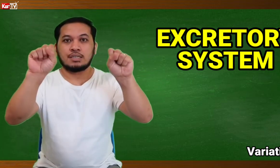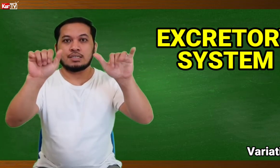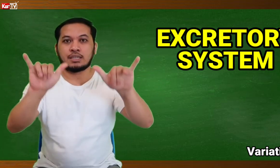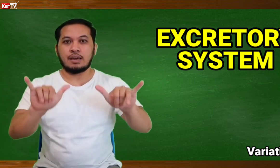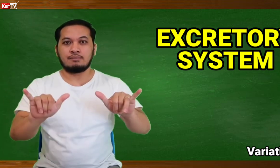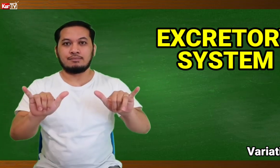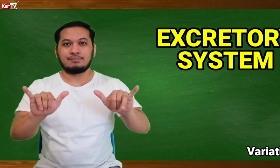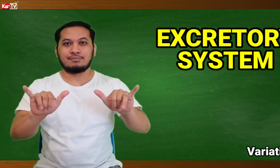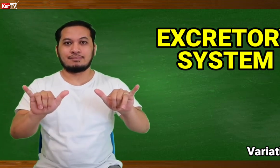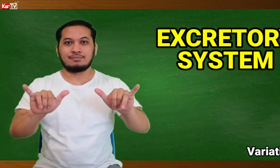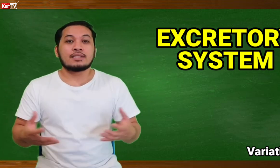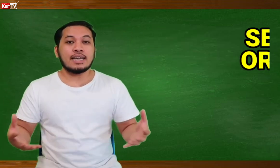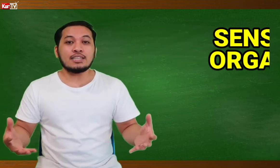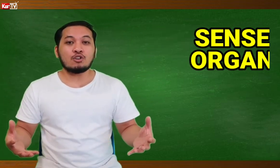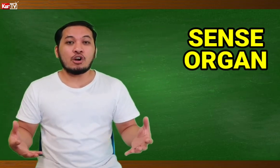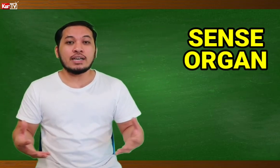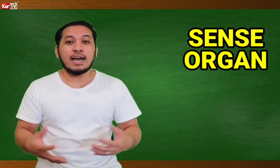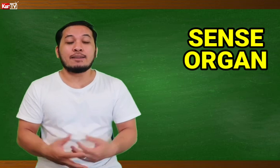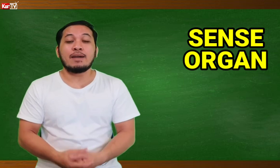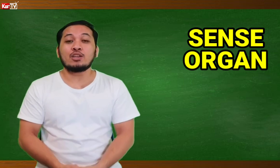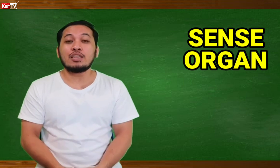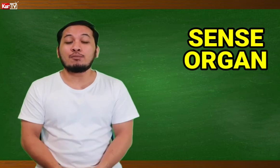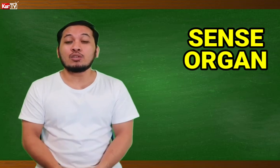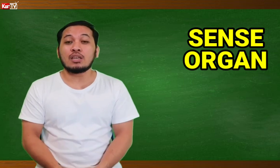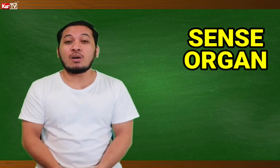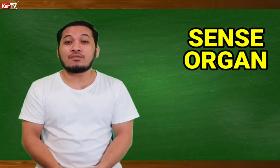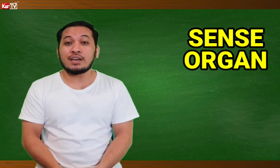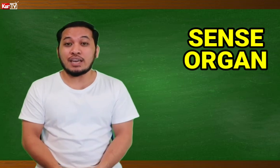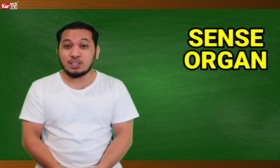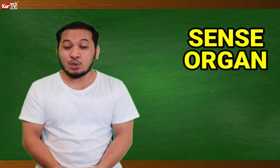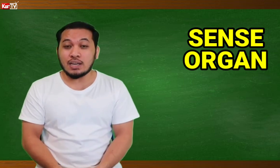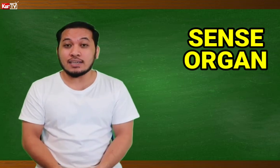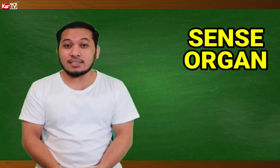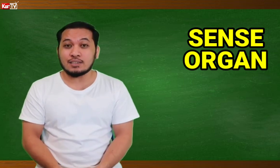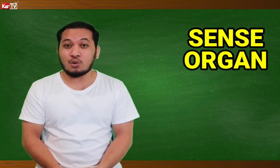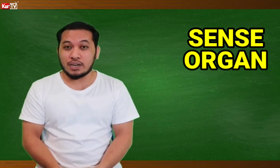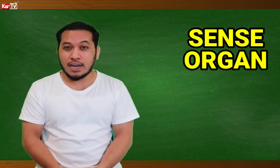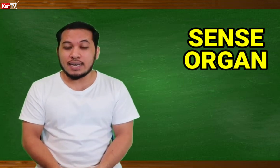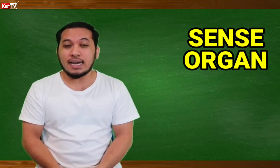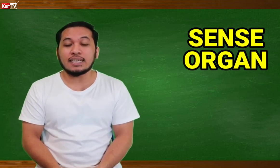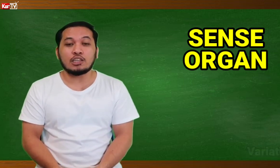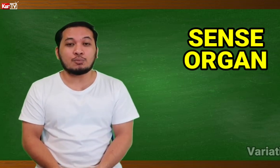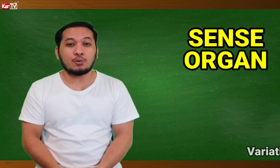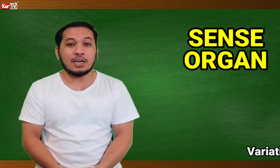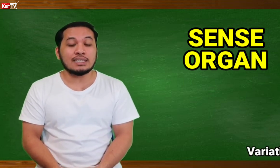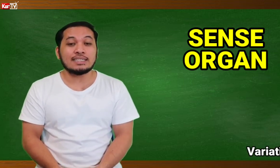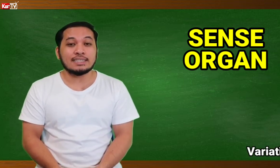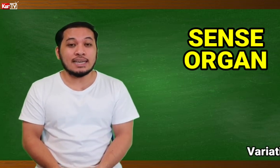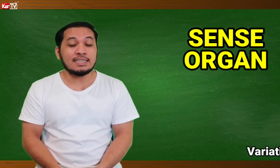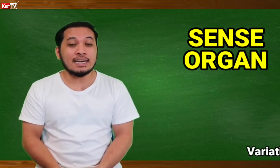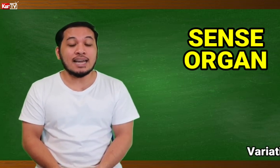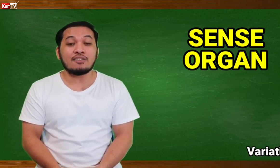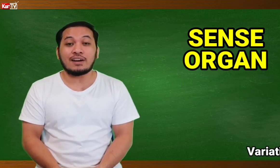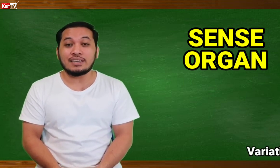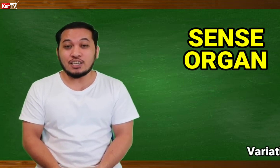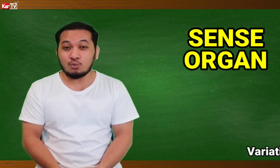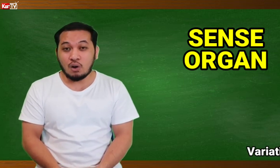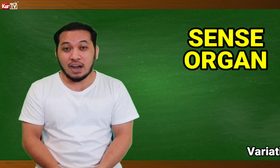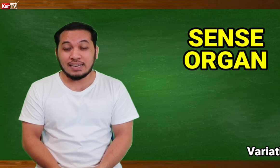SYSTEM. SENS ORGAN. Meron din pong dalawang variation ang SENS ORGAN. at ganito po natin isisenyas ang VARIATION 1